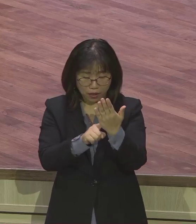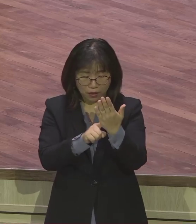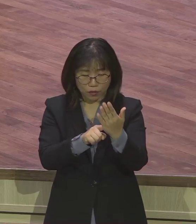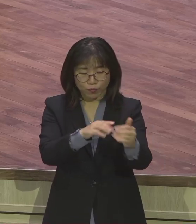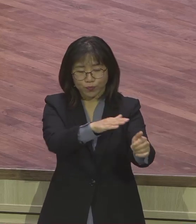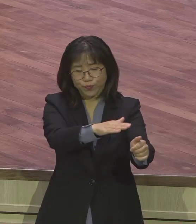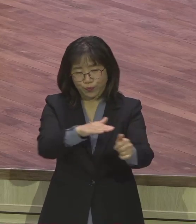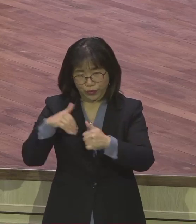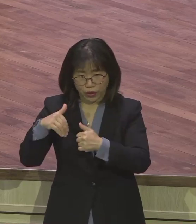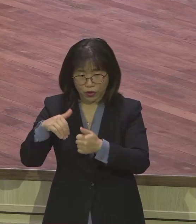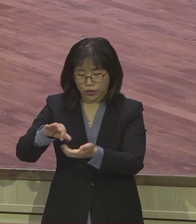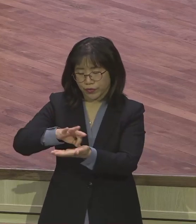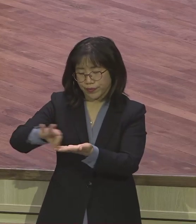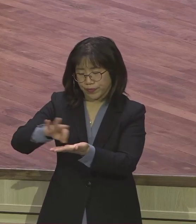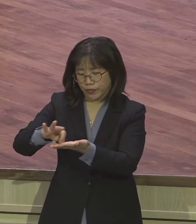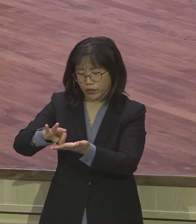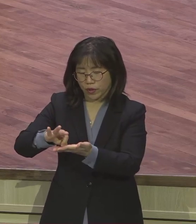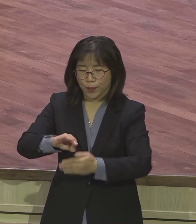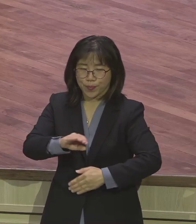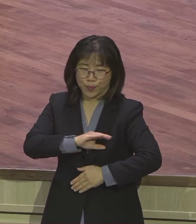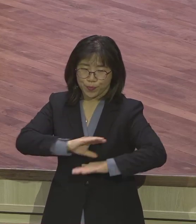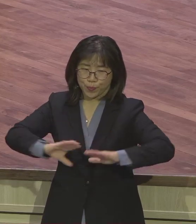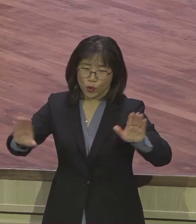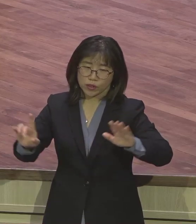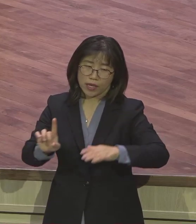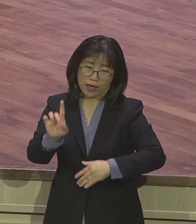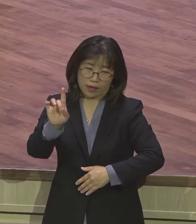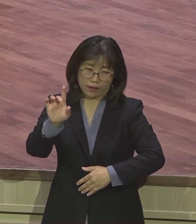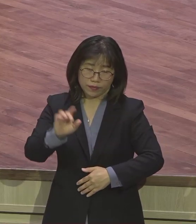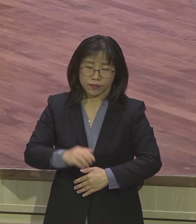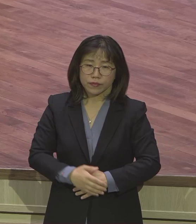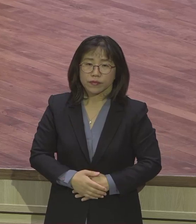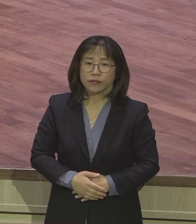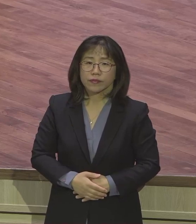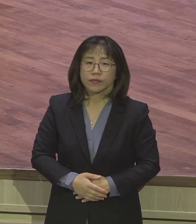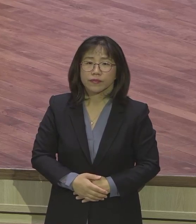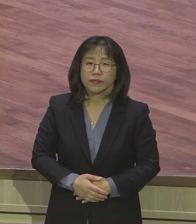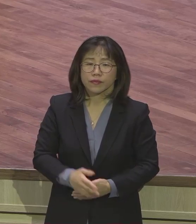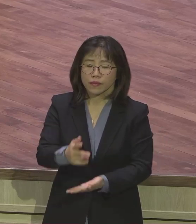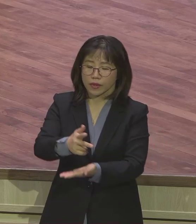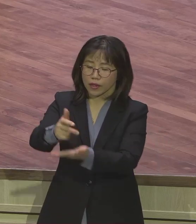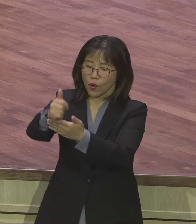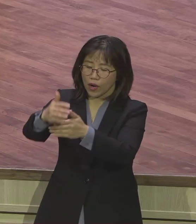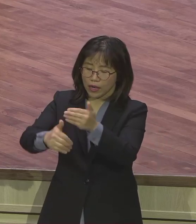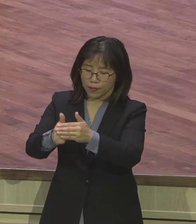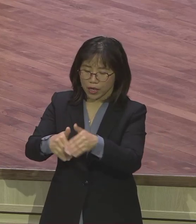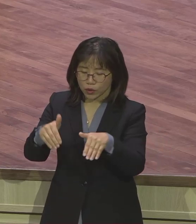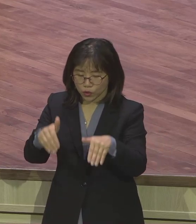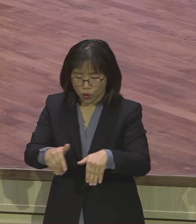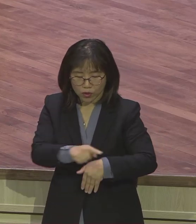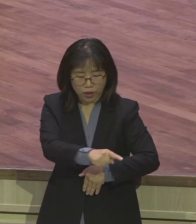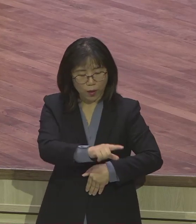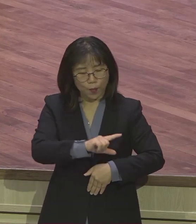직접 사용한 종이에요. 그래서 요호와 하나님의 종 그러죠. 구원받은 하나님의 자녀가